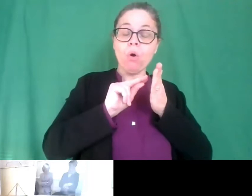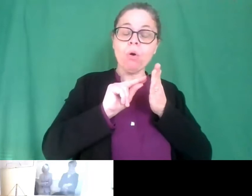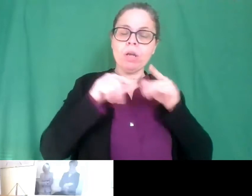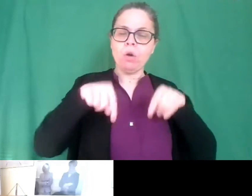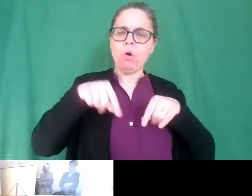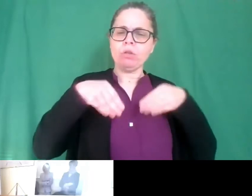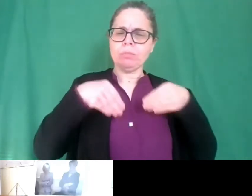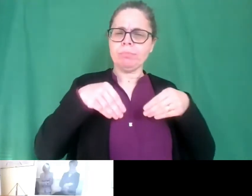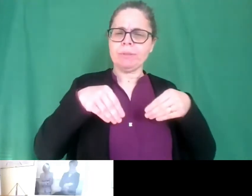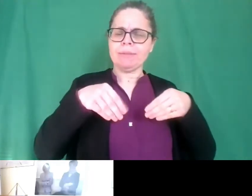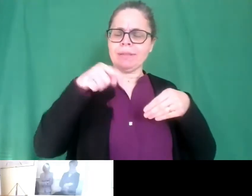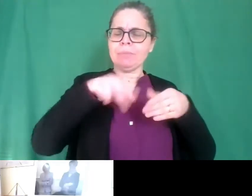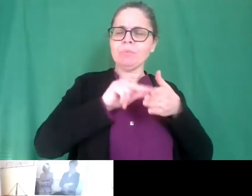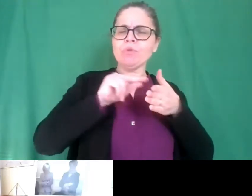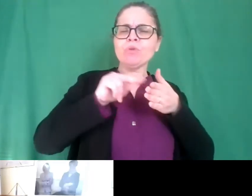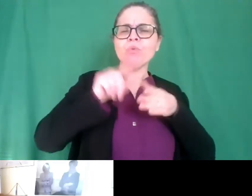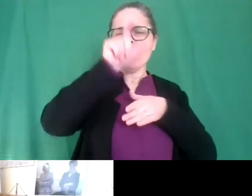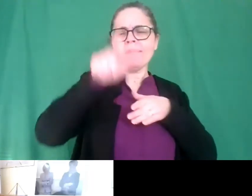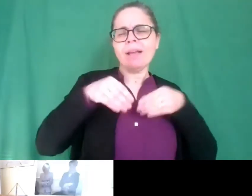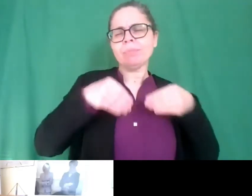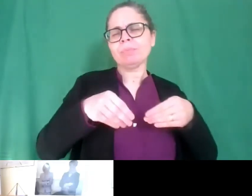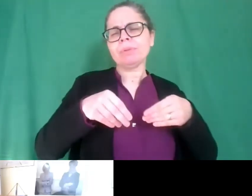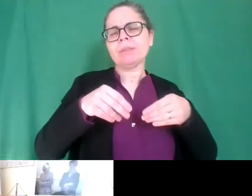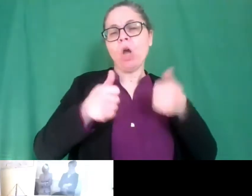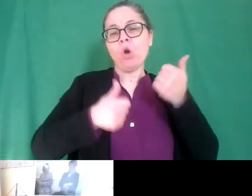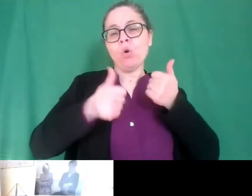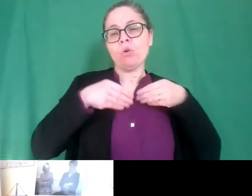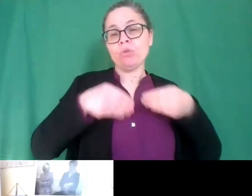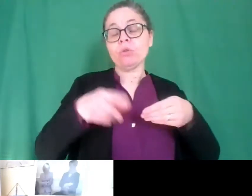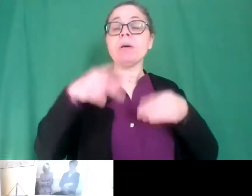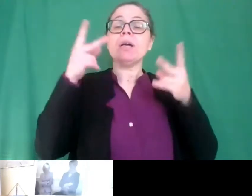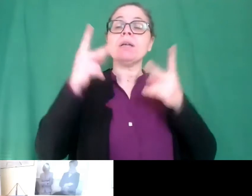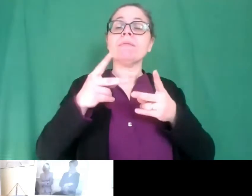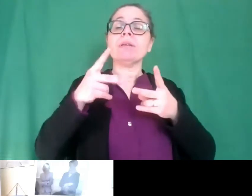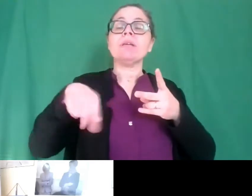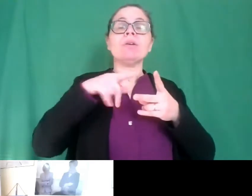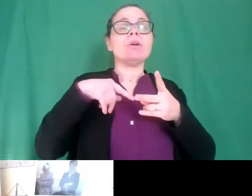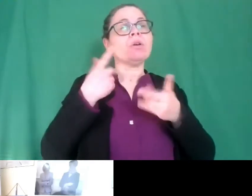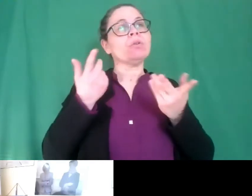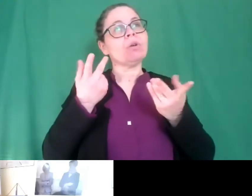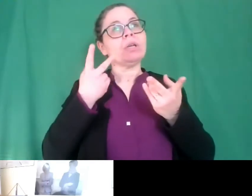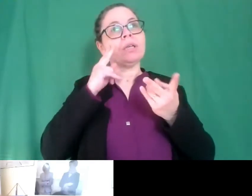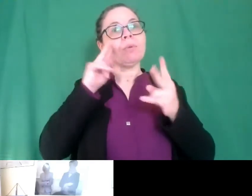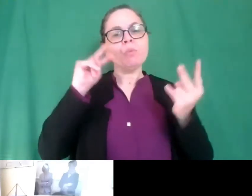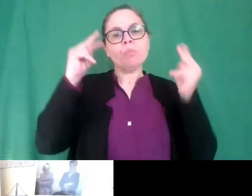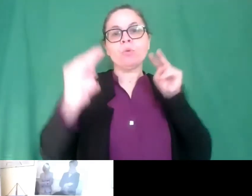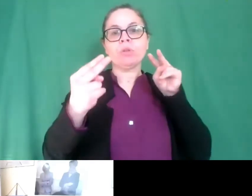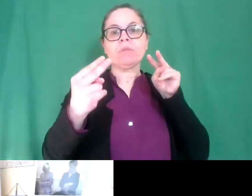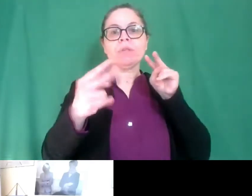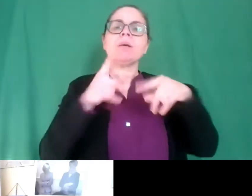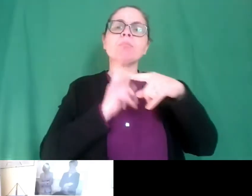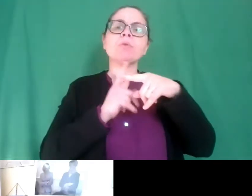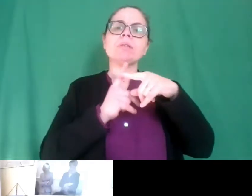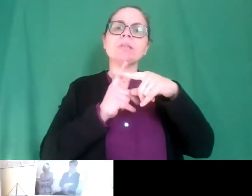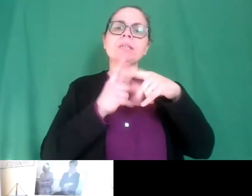siamo tutti insieme dobbiamo secondo me sempre prendere il buono anche dalle circostanze più avverse